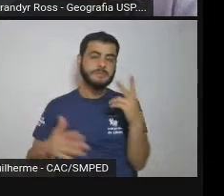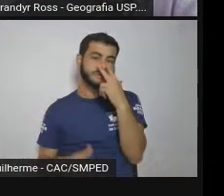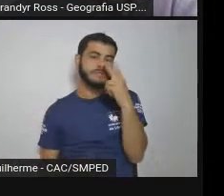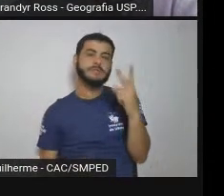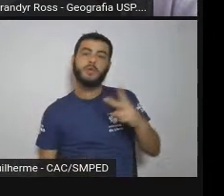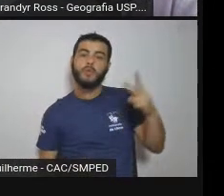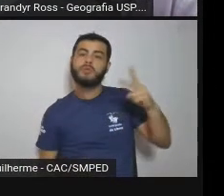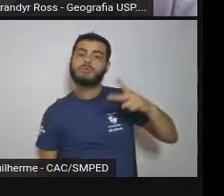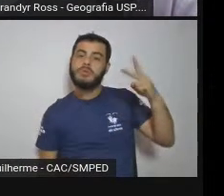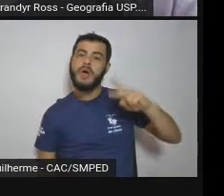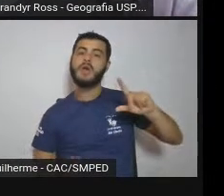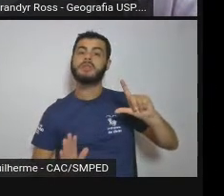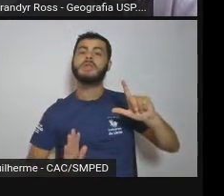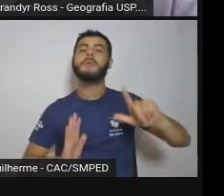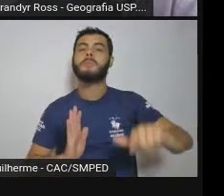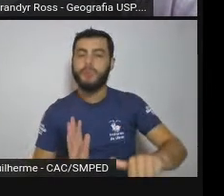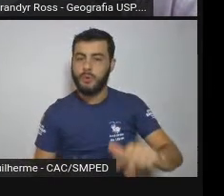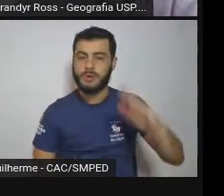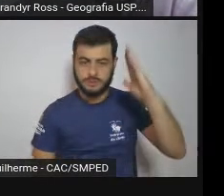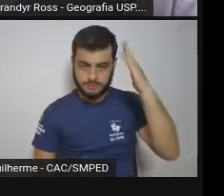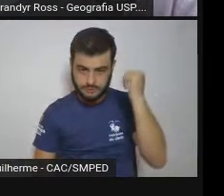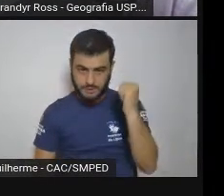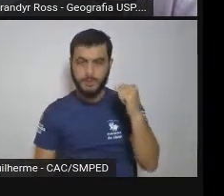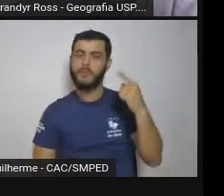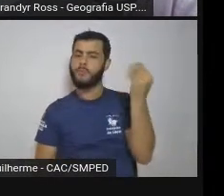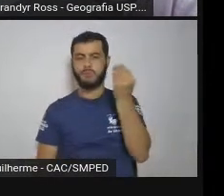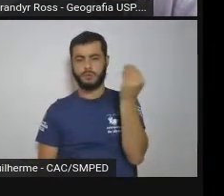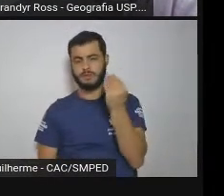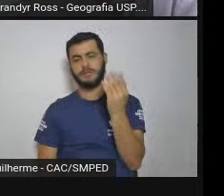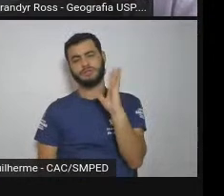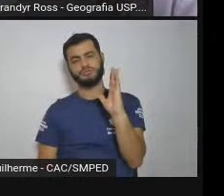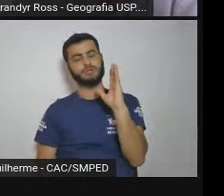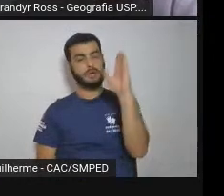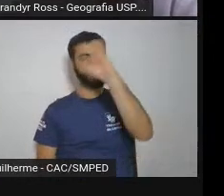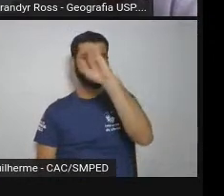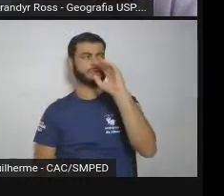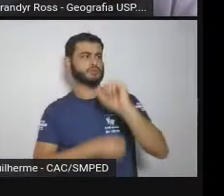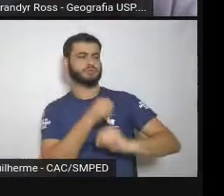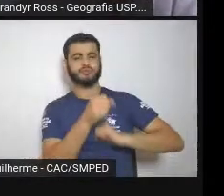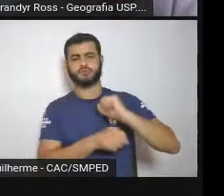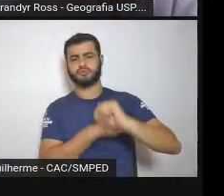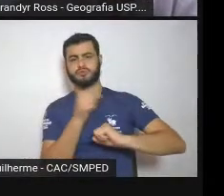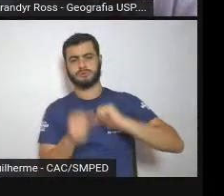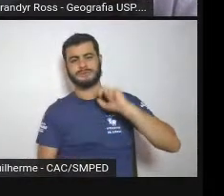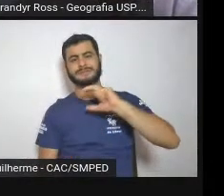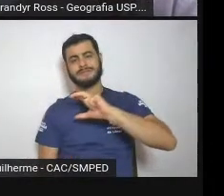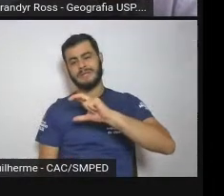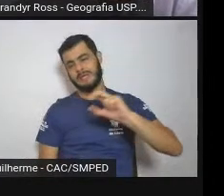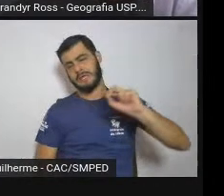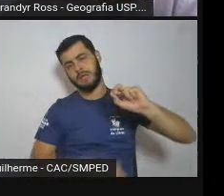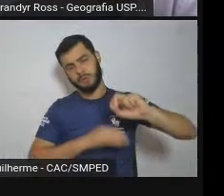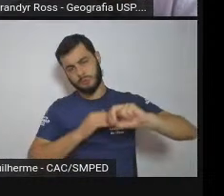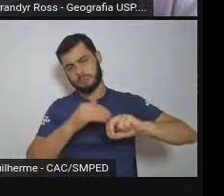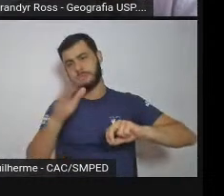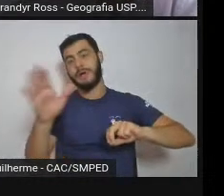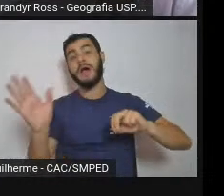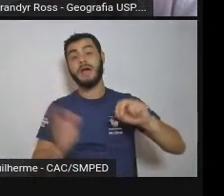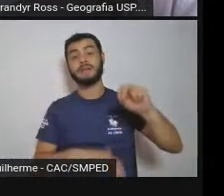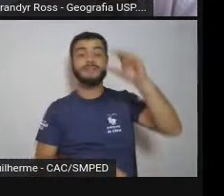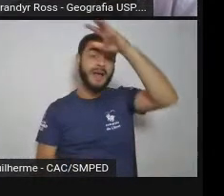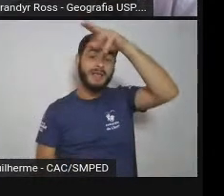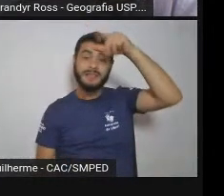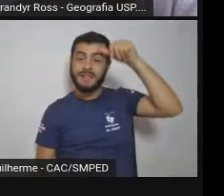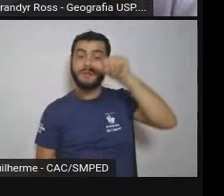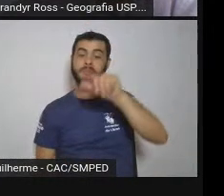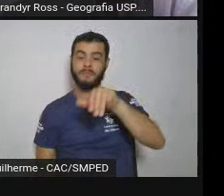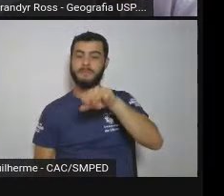porque nesses 500 e poucos anos em Brasil a mata atlântica foi quase totalmente devastada do que nós temos dela hoje,